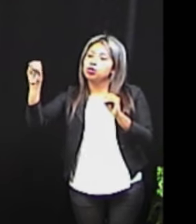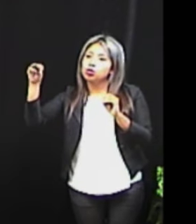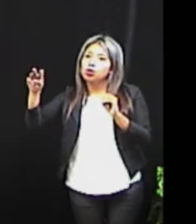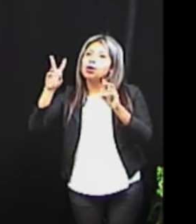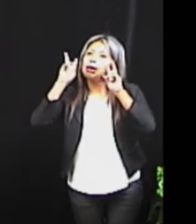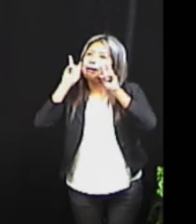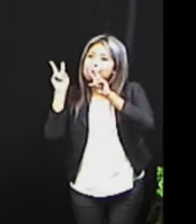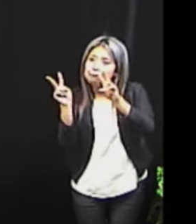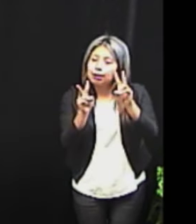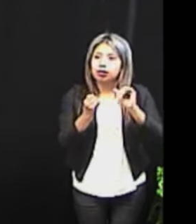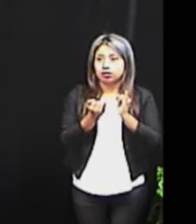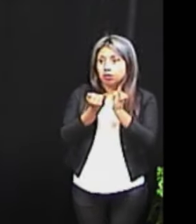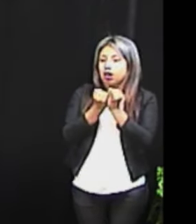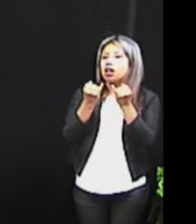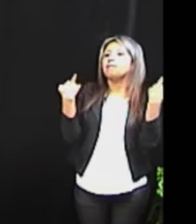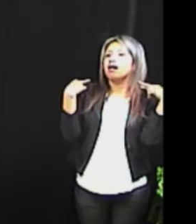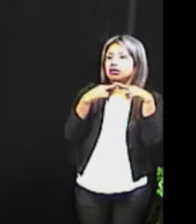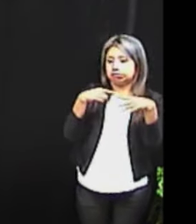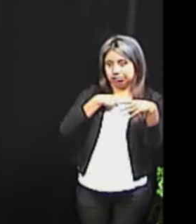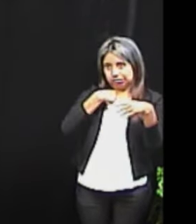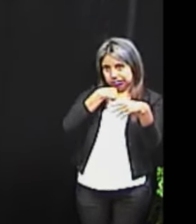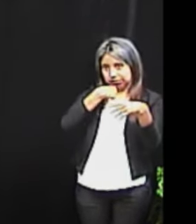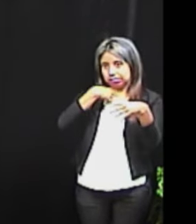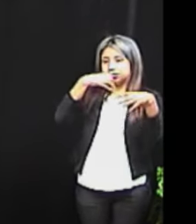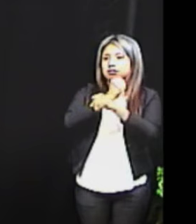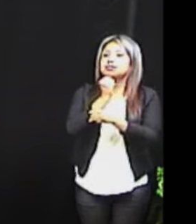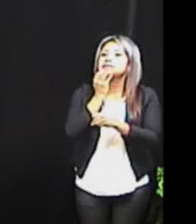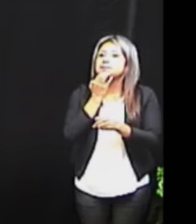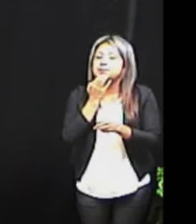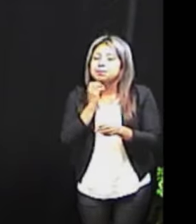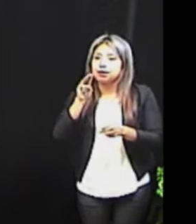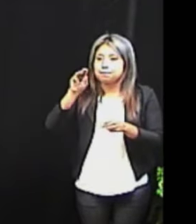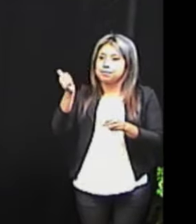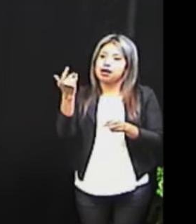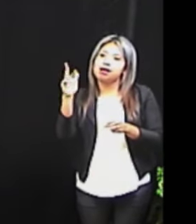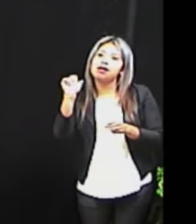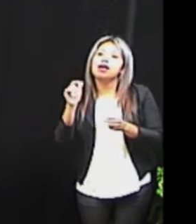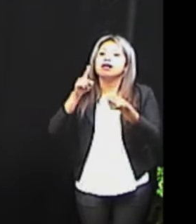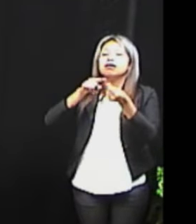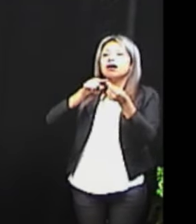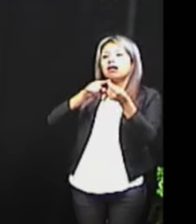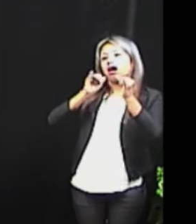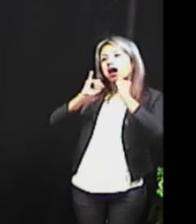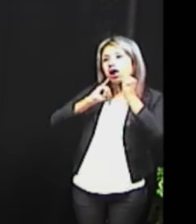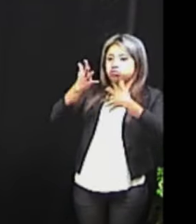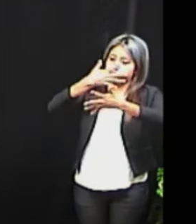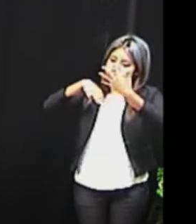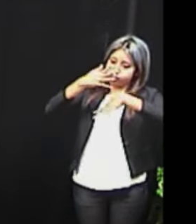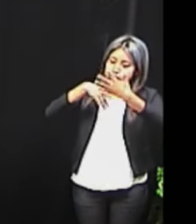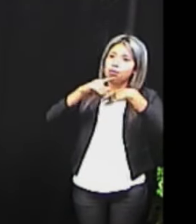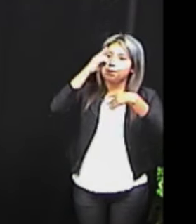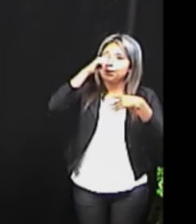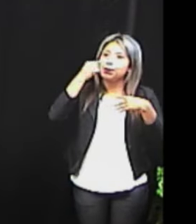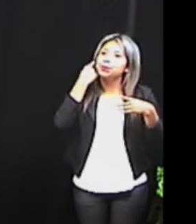ver a la maestra Mayra Domínguez, quien está haciendo simultáneamente una traducción en lengua de señas